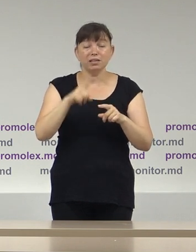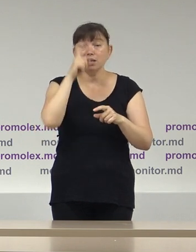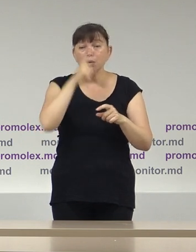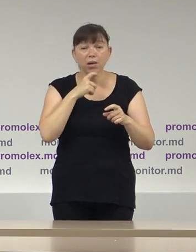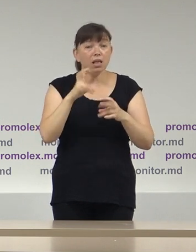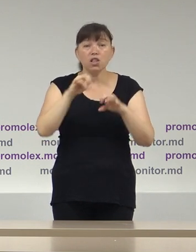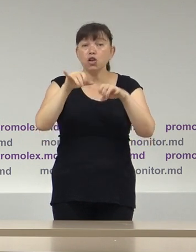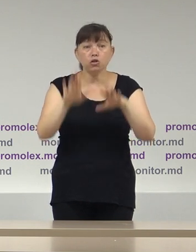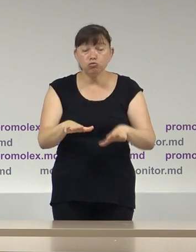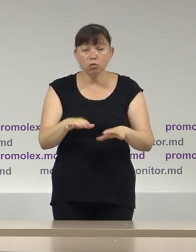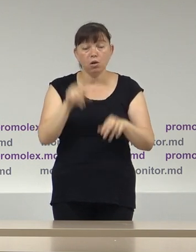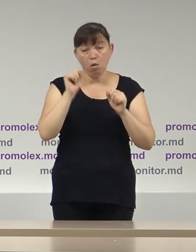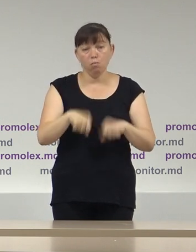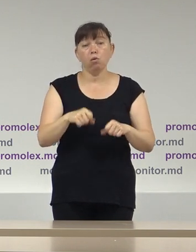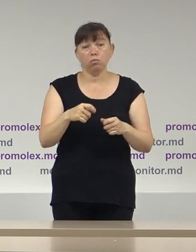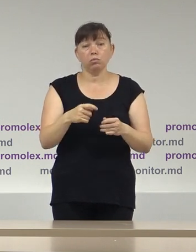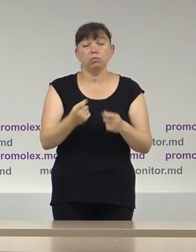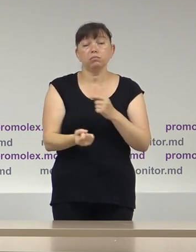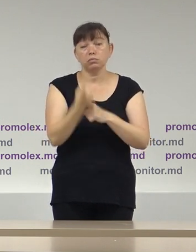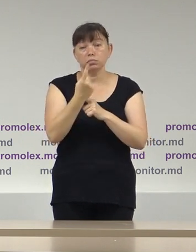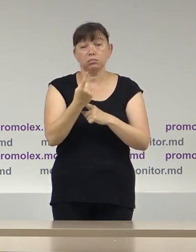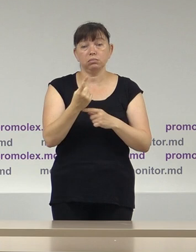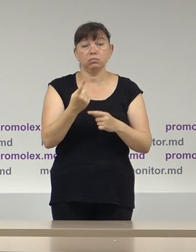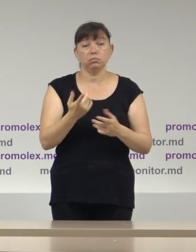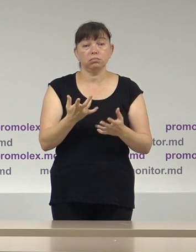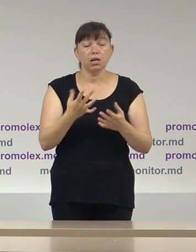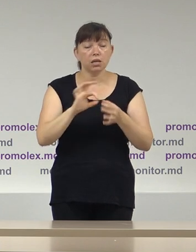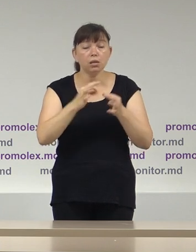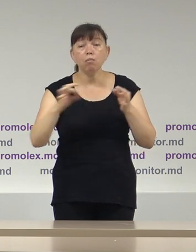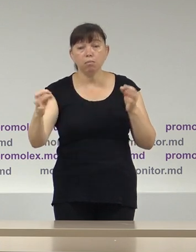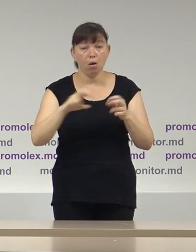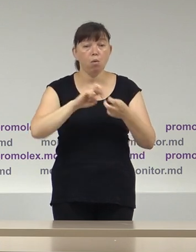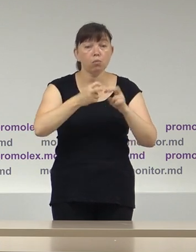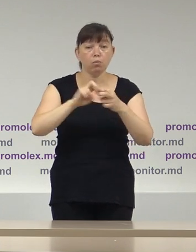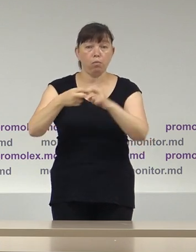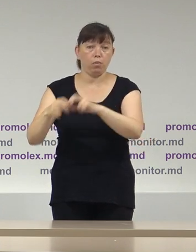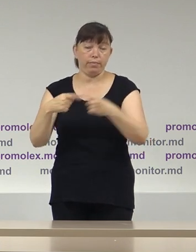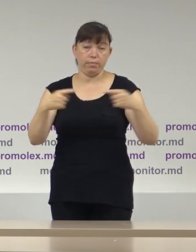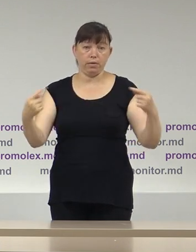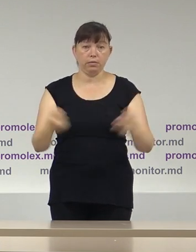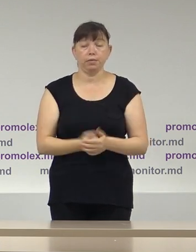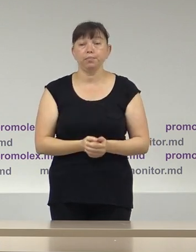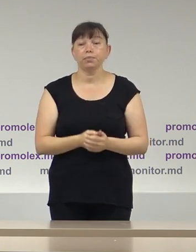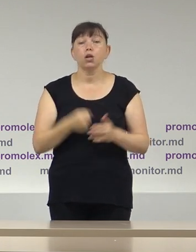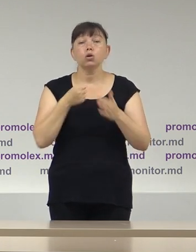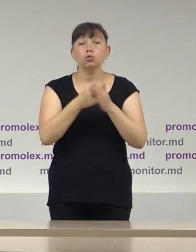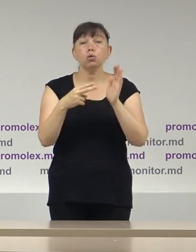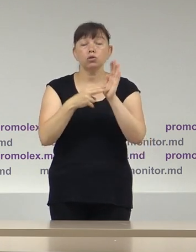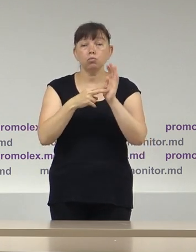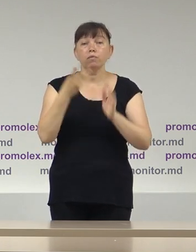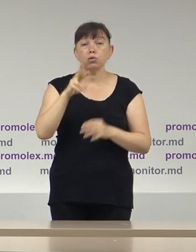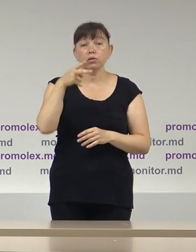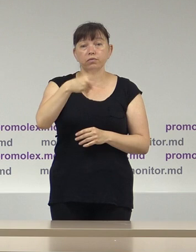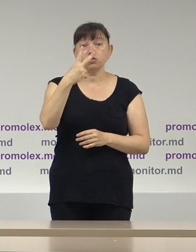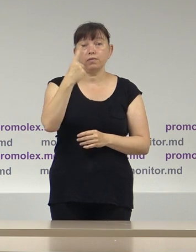pot crea sau duce în lanț la alte probleme. Deci, până la 7 iulie